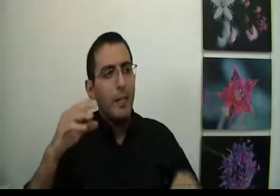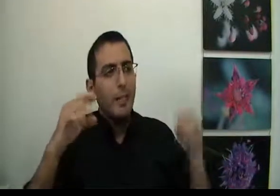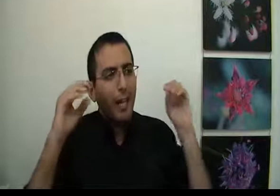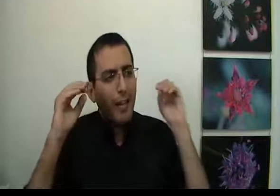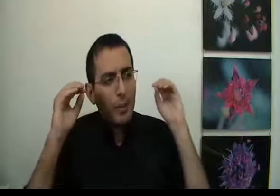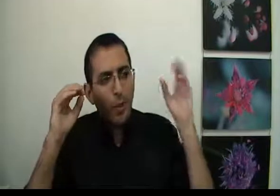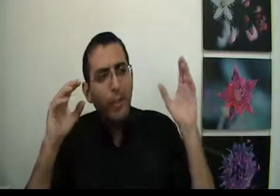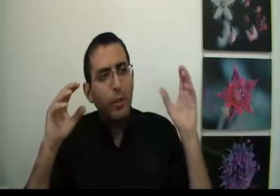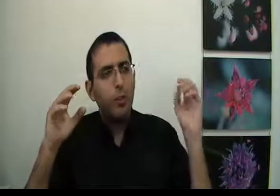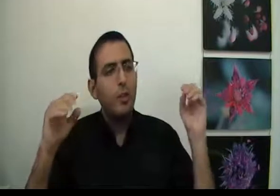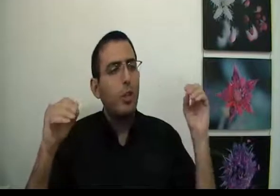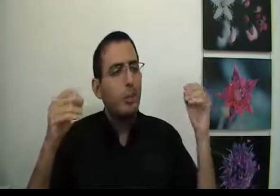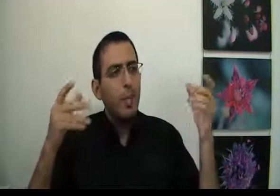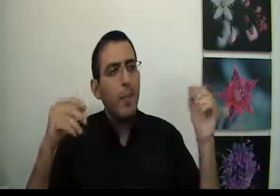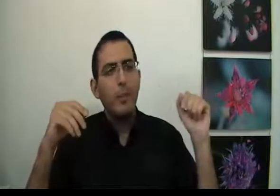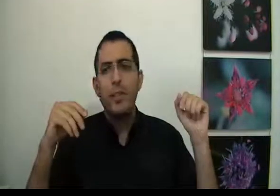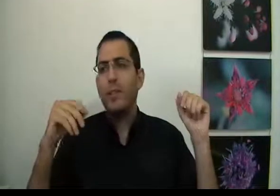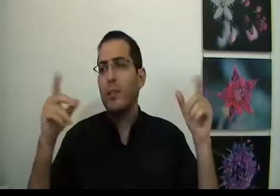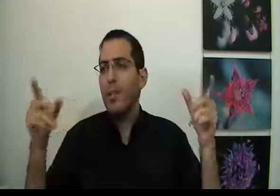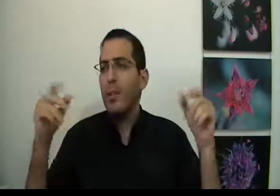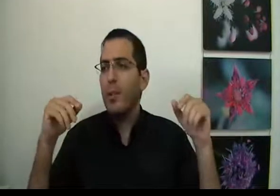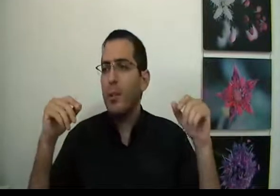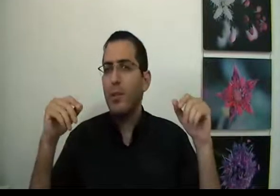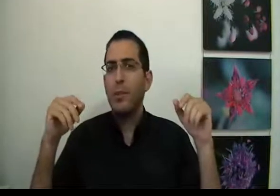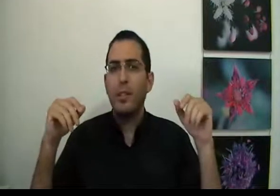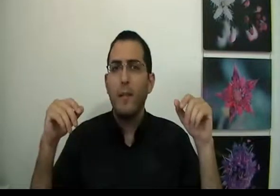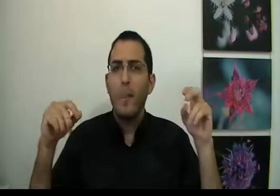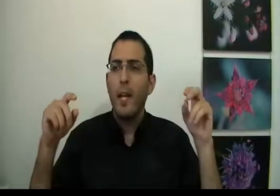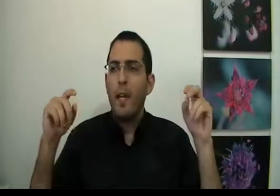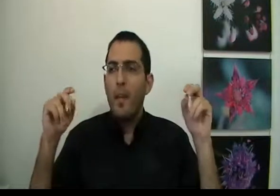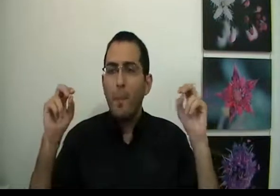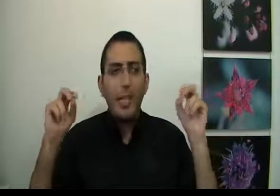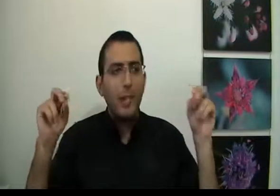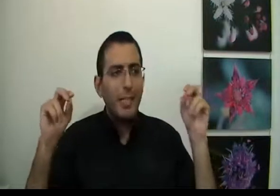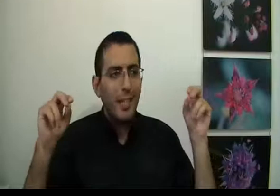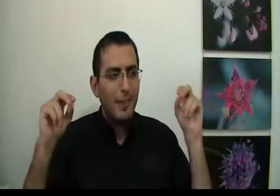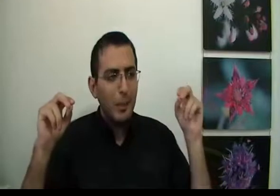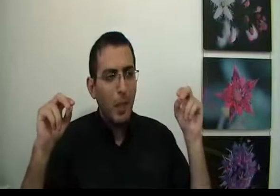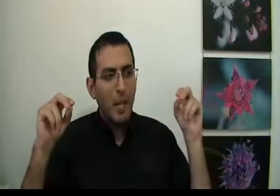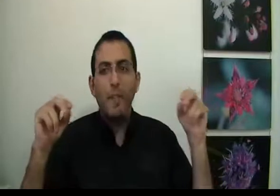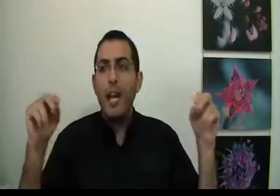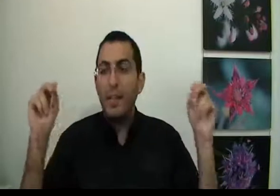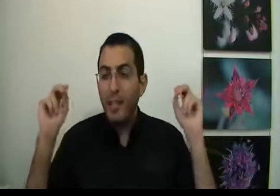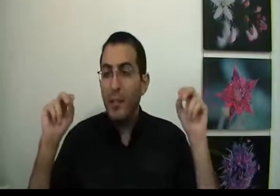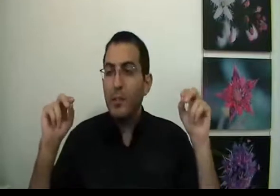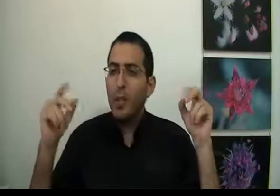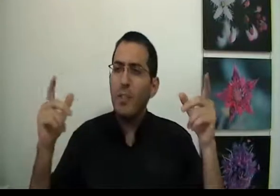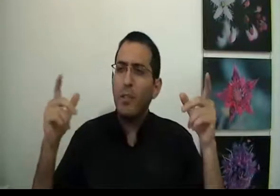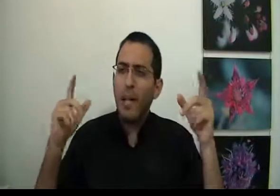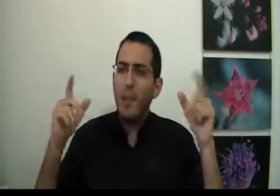אדם צריך לקחת את כל הרצונות שלו ושאלת את עצמו למה אני רוצה את הרצון הזה, למה אני רוצה את הרצון הזה. מי שיעשה את מספיק פעם ויהיה אמיתי, מי שאלת עצמו, אבל למה אני